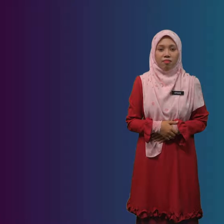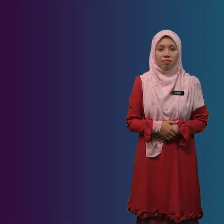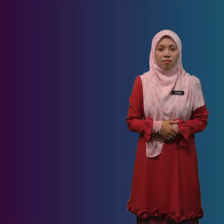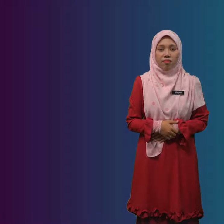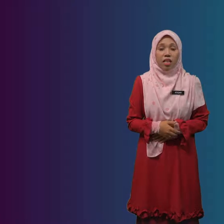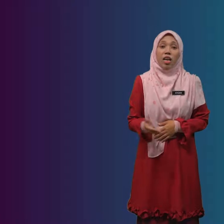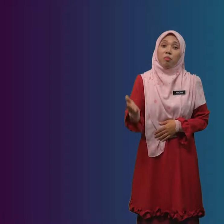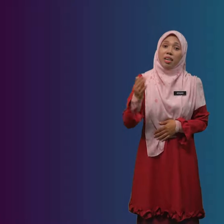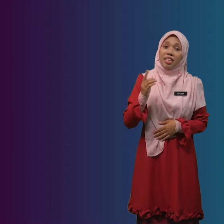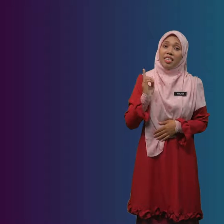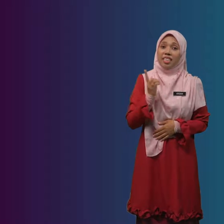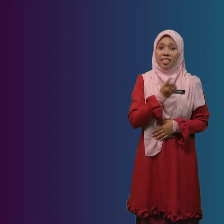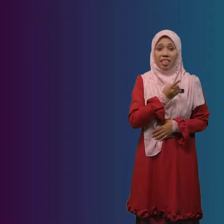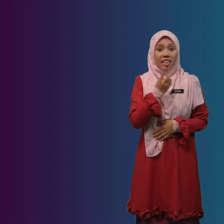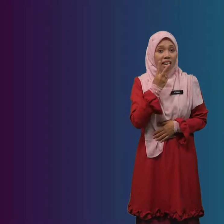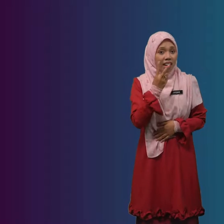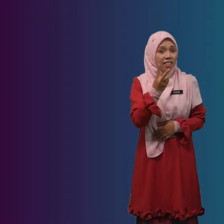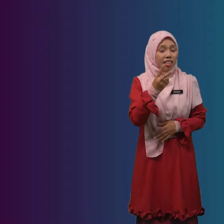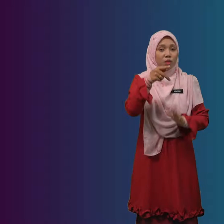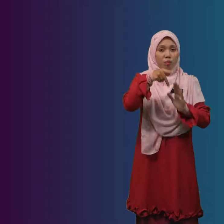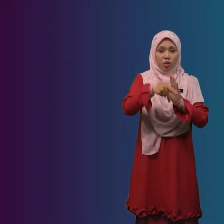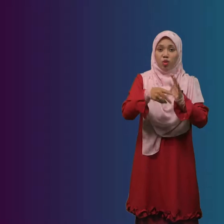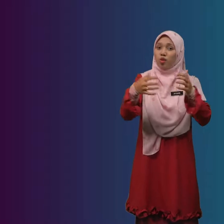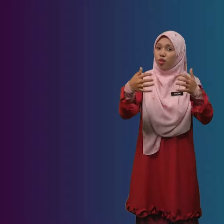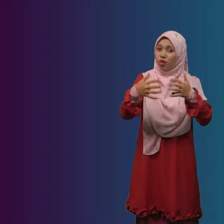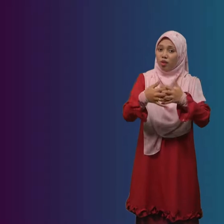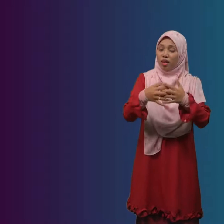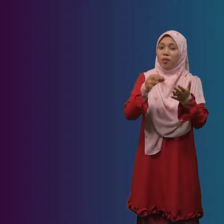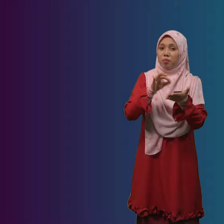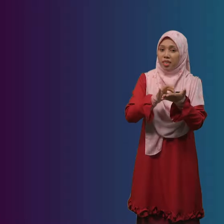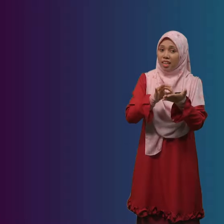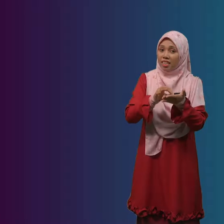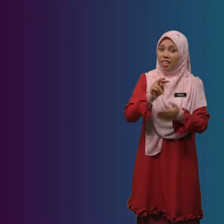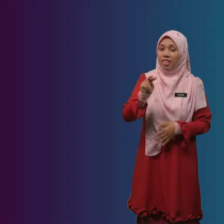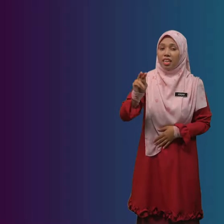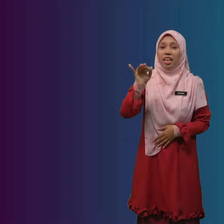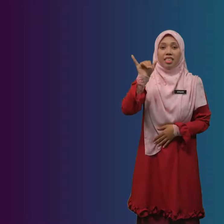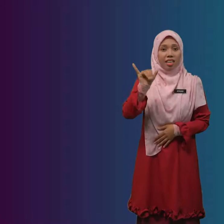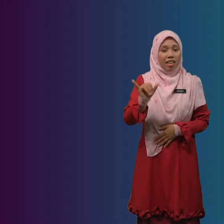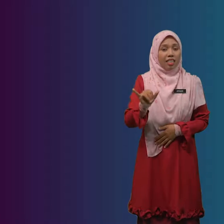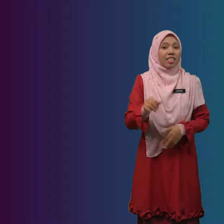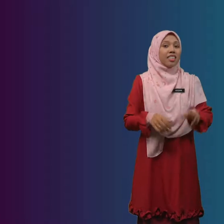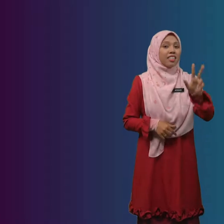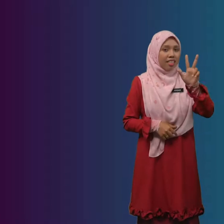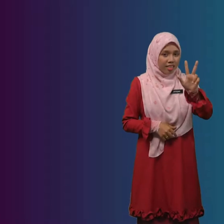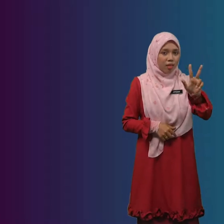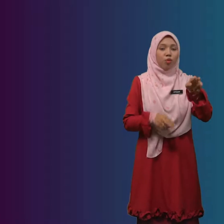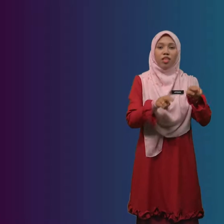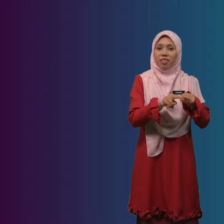Mari Mari kita Lihat Penjodoh Bilangan Yang Ketiga Pula